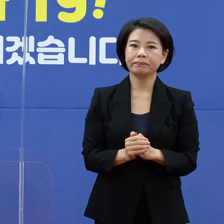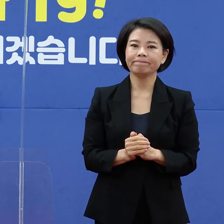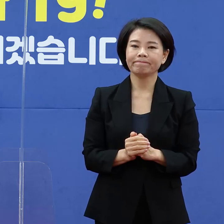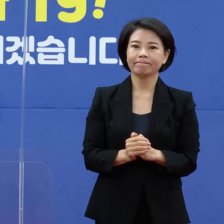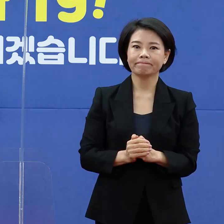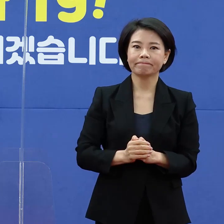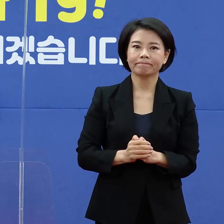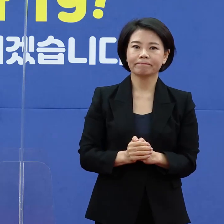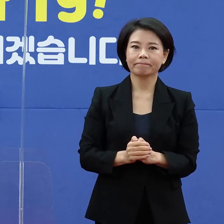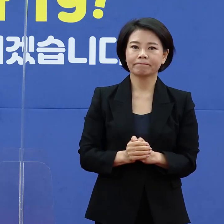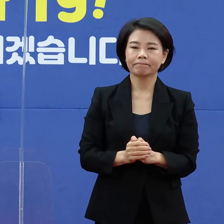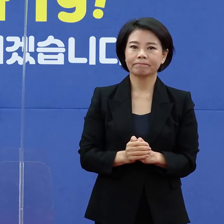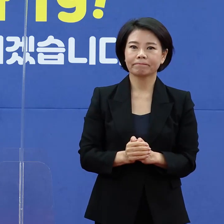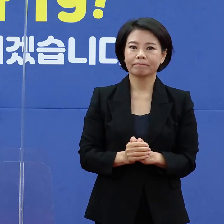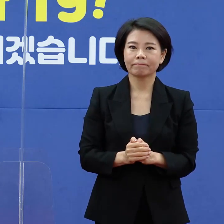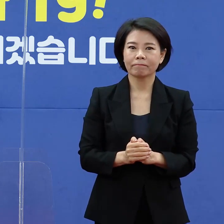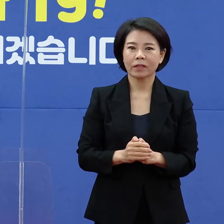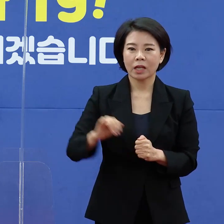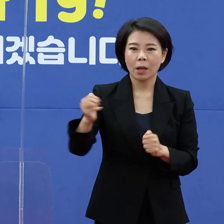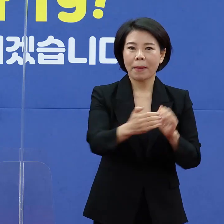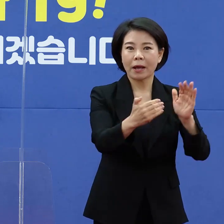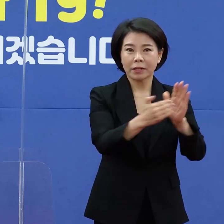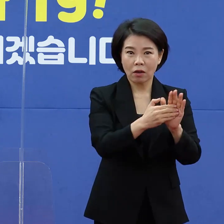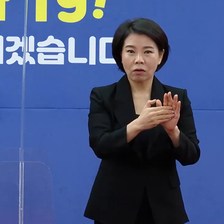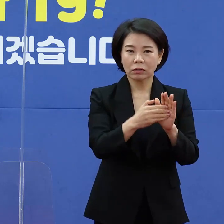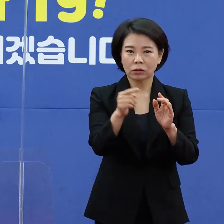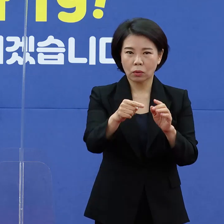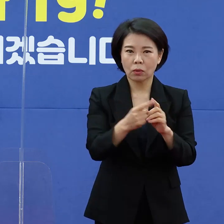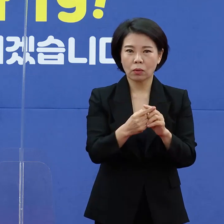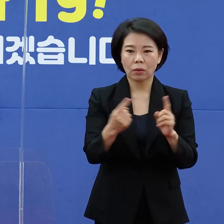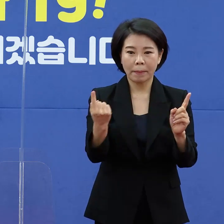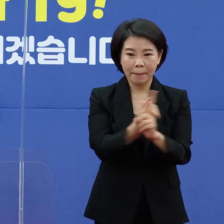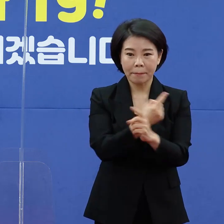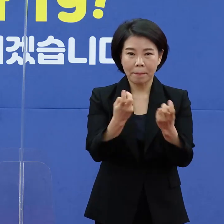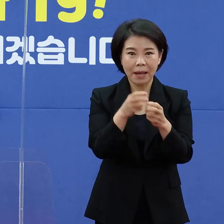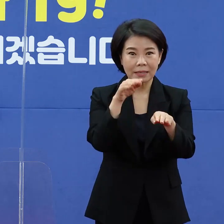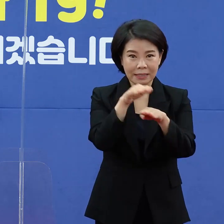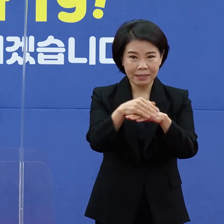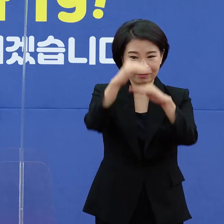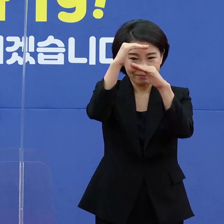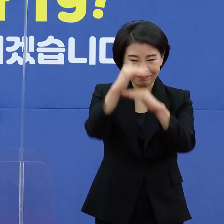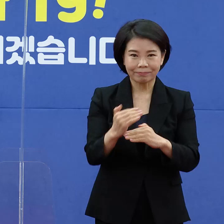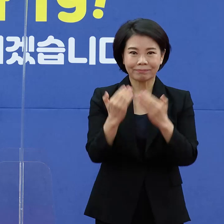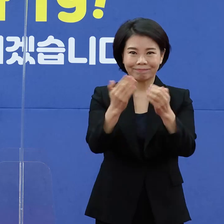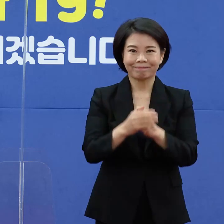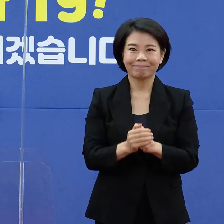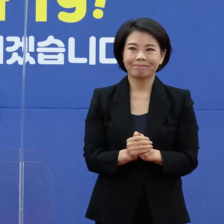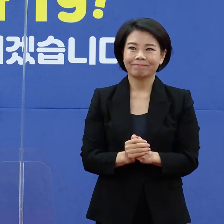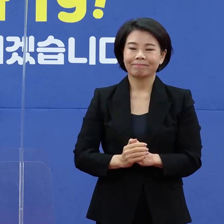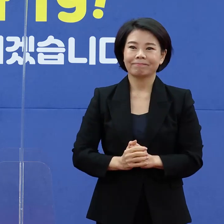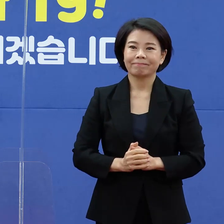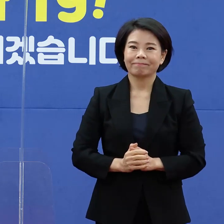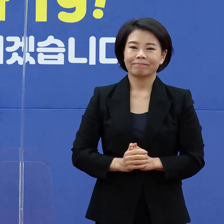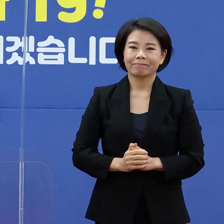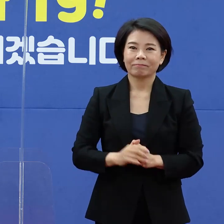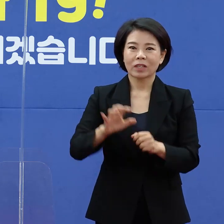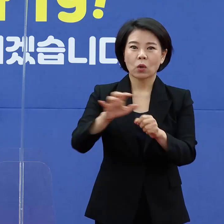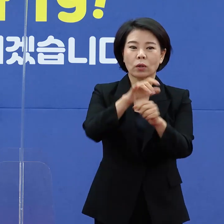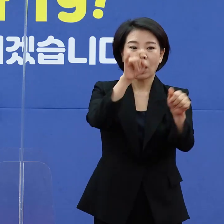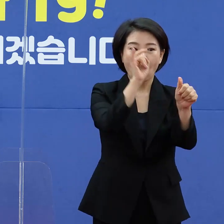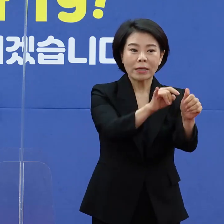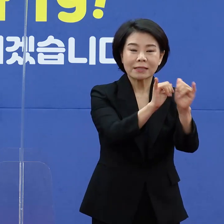박스 안에 방역 및 재택치료 개편 계열을 잠깐 설명드리면 코로나